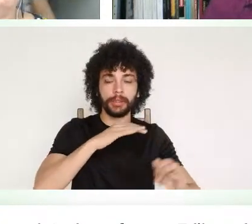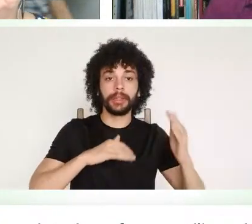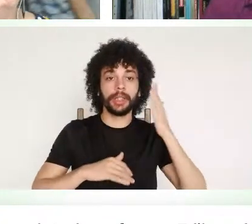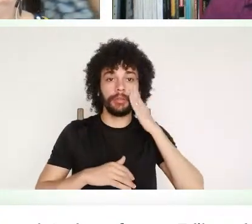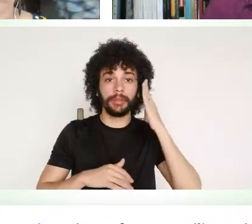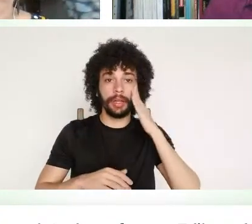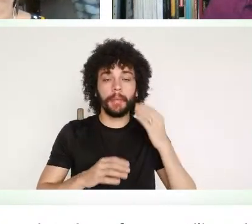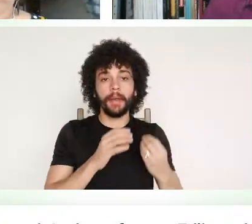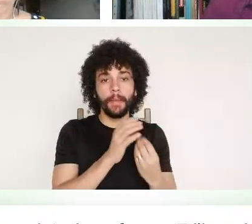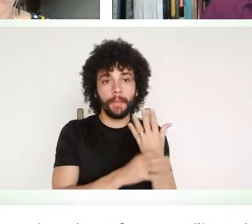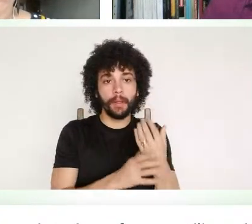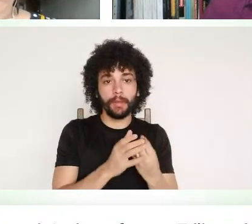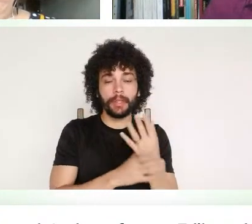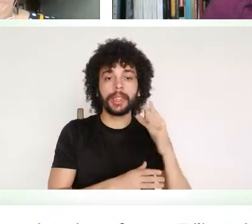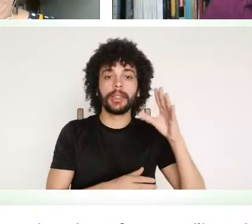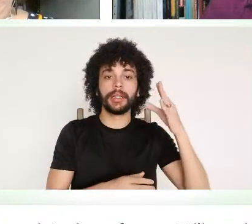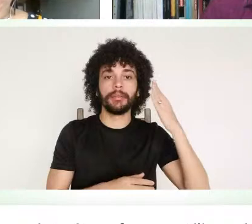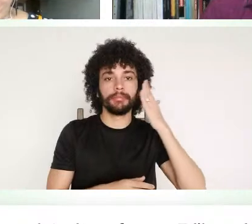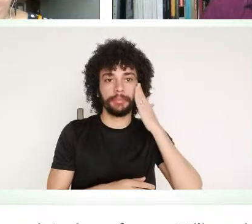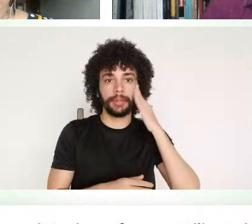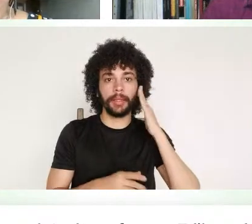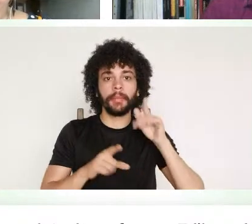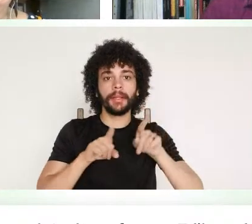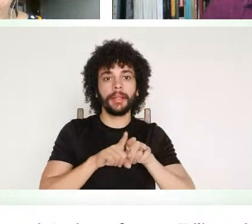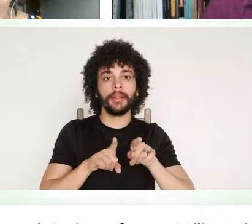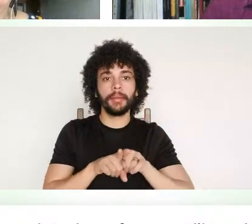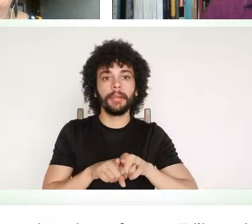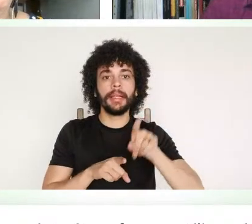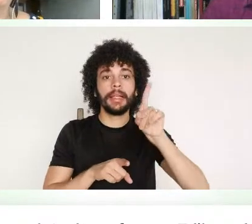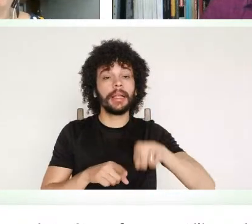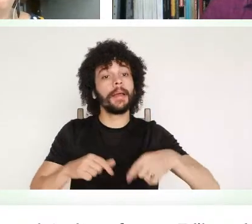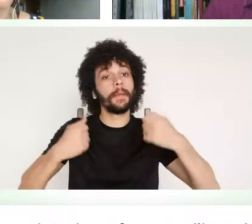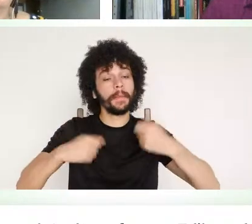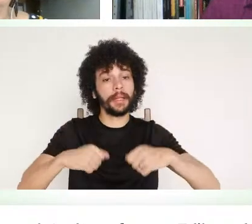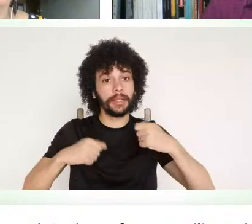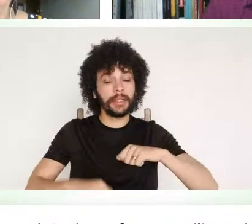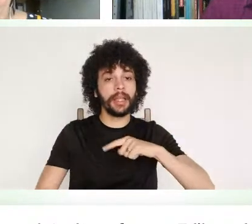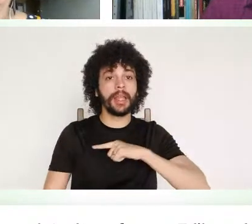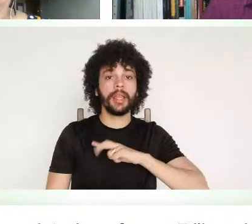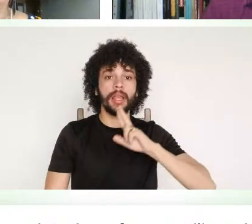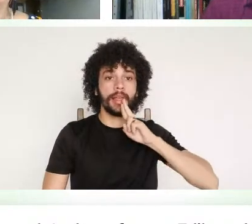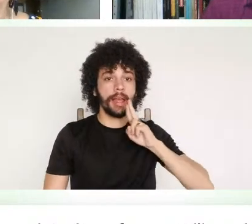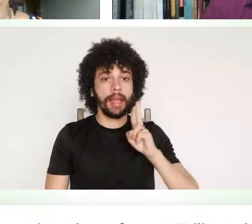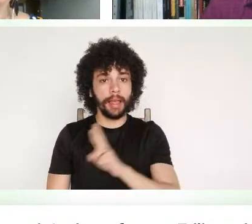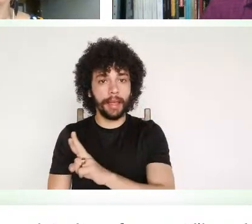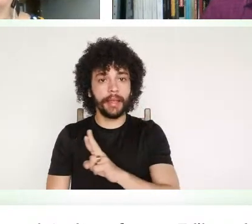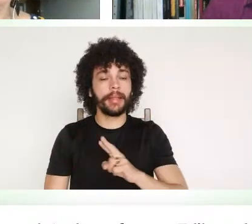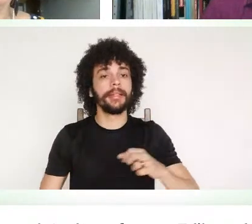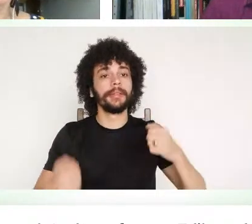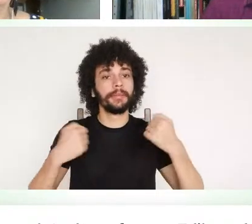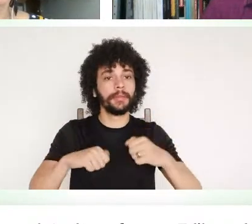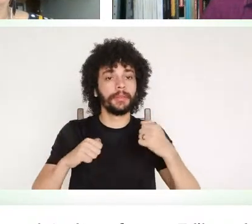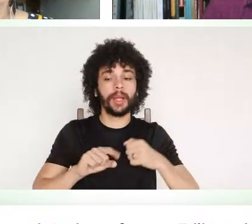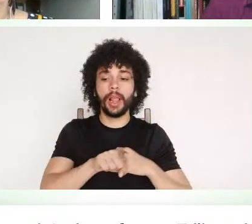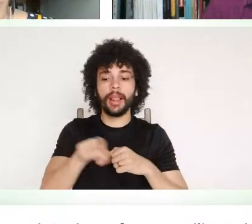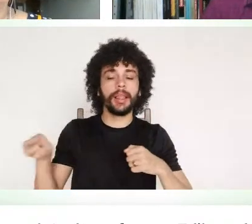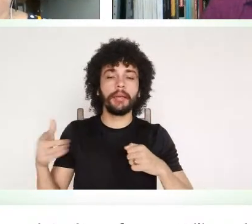produção de saber, né? Ela tem que dar respostas àquilo que a sociedade